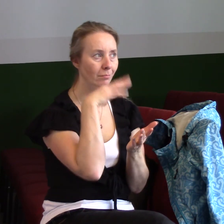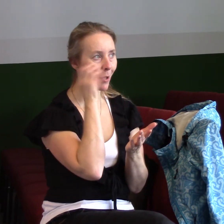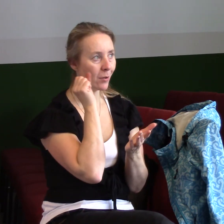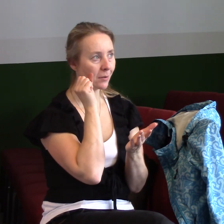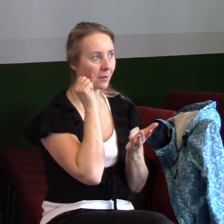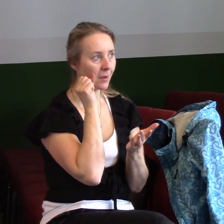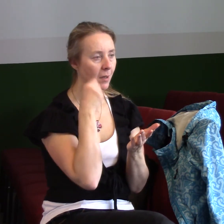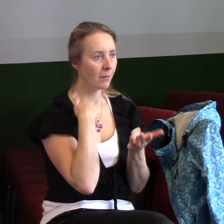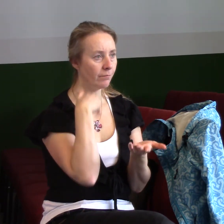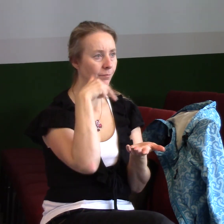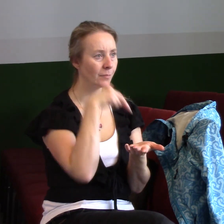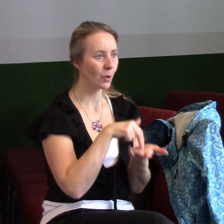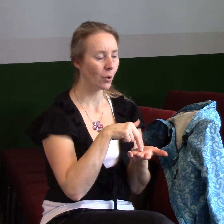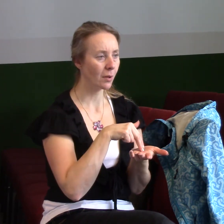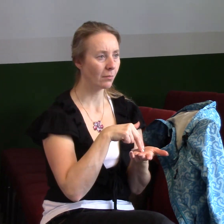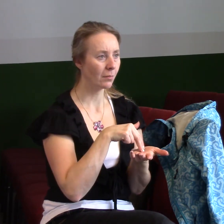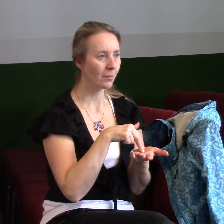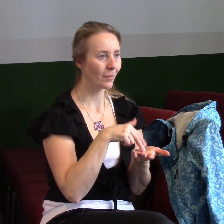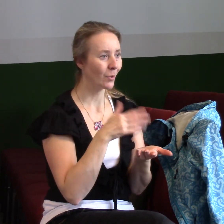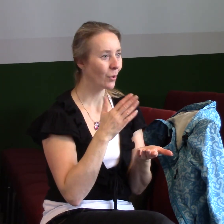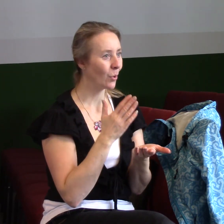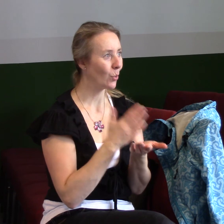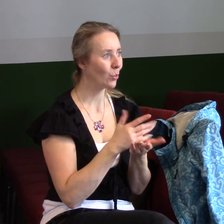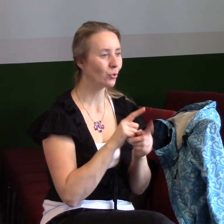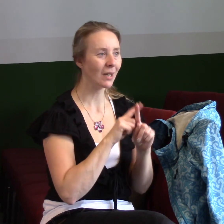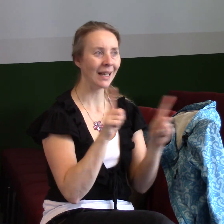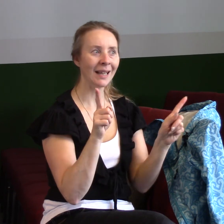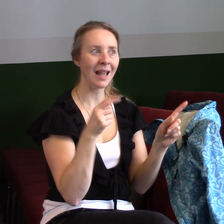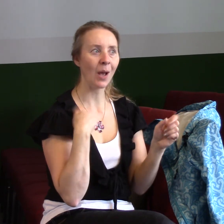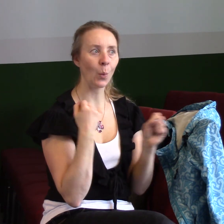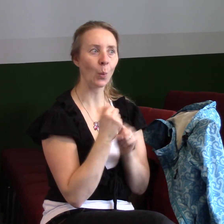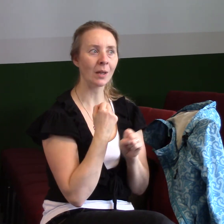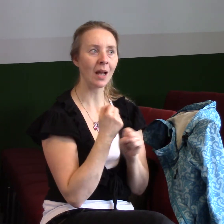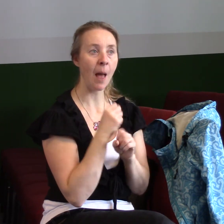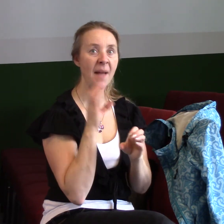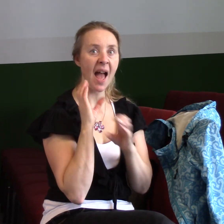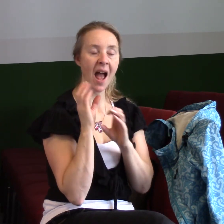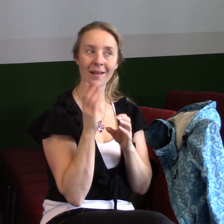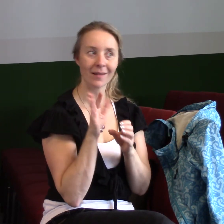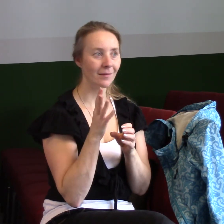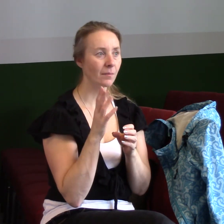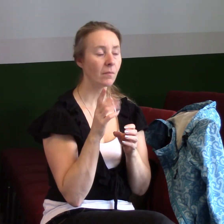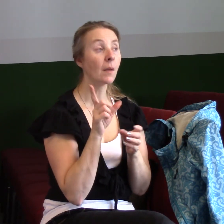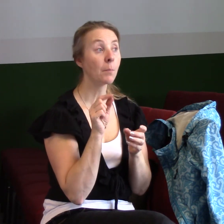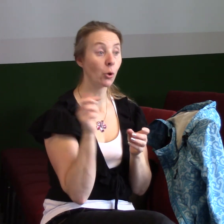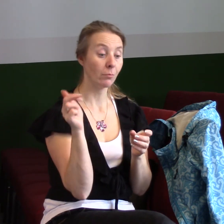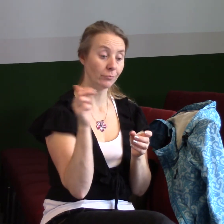na náš život a říkají, co se s tebou stalo? Ty jsi jiný, ty jsi jiná, jak jsi to